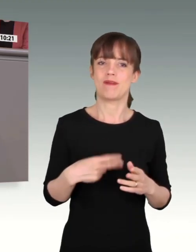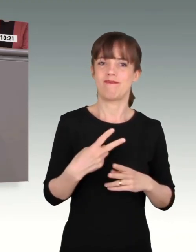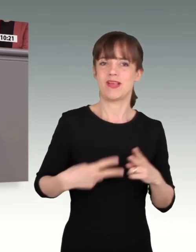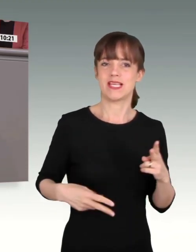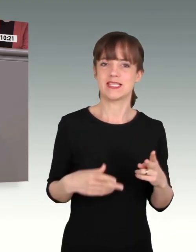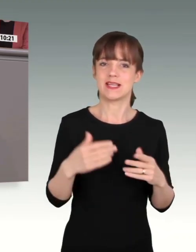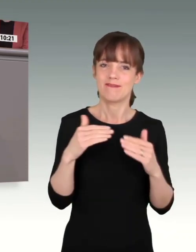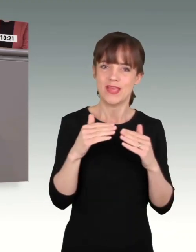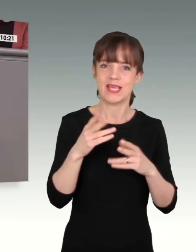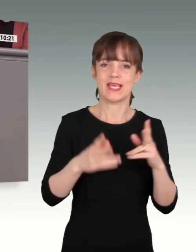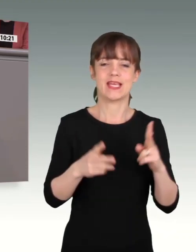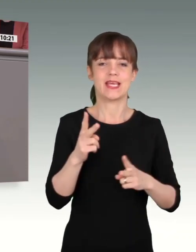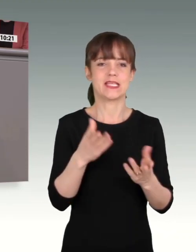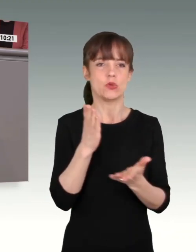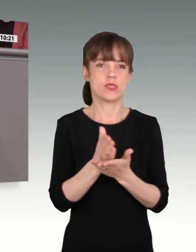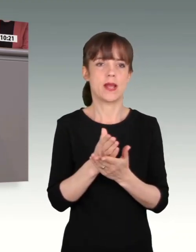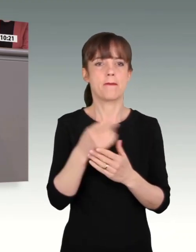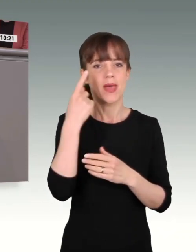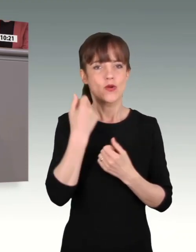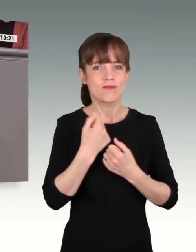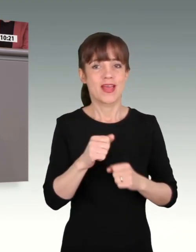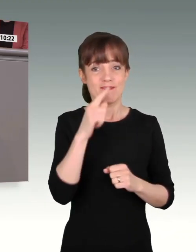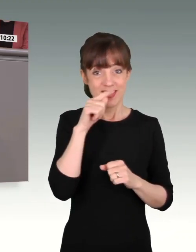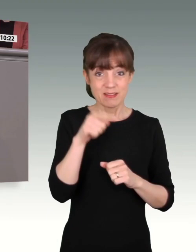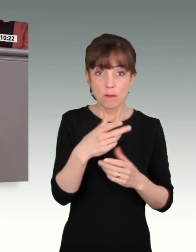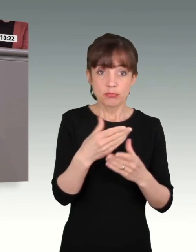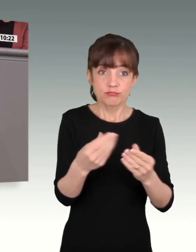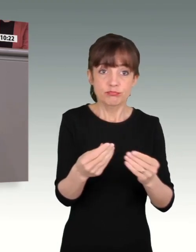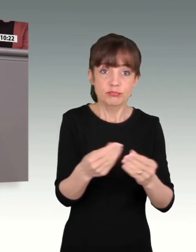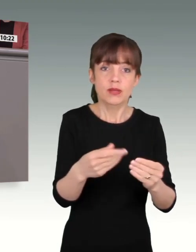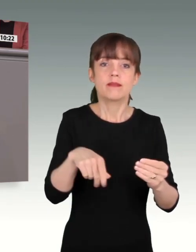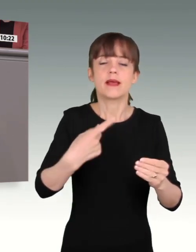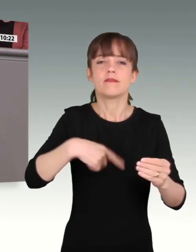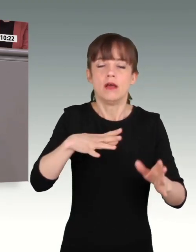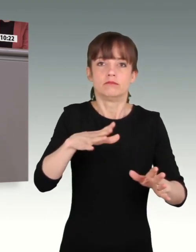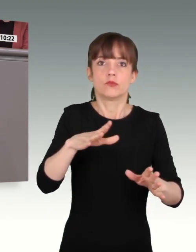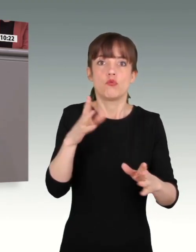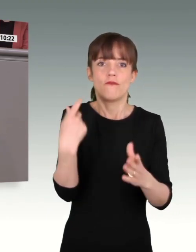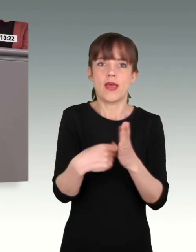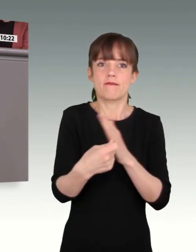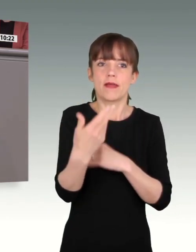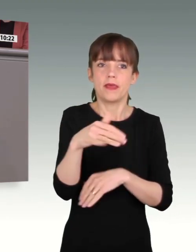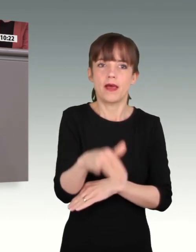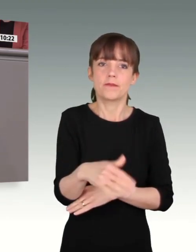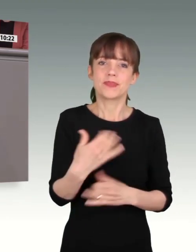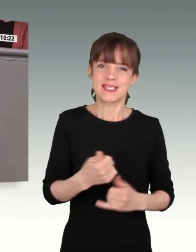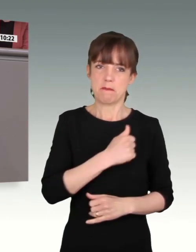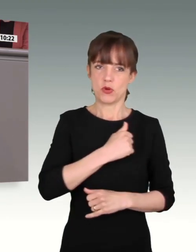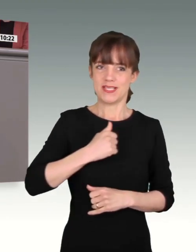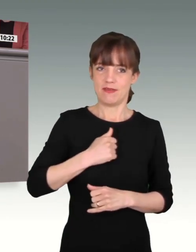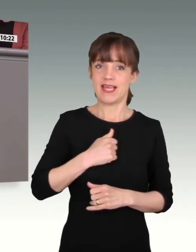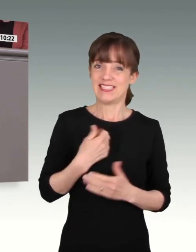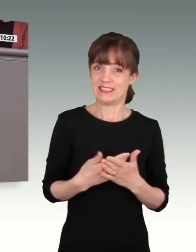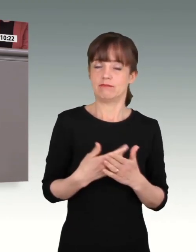sich verdient. Und zu diesem Respekt gehört eine anständige Ausrüstung, eine materielle Ausstattung, die diese Regierungskoalition jetzt nachhaltig und